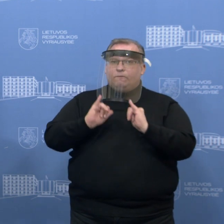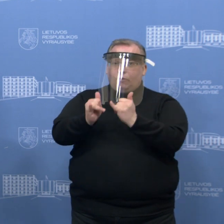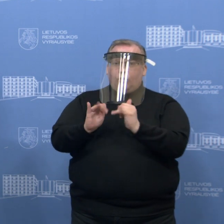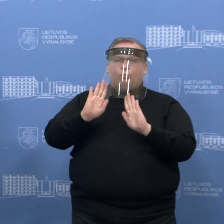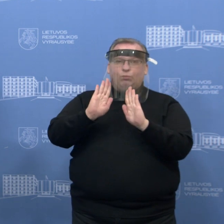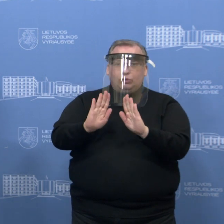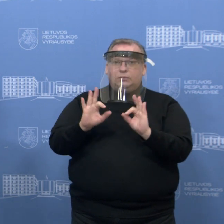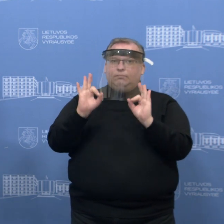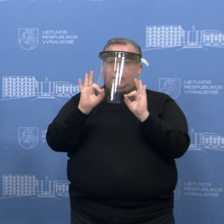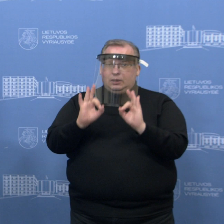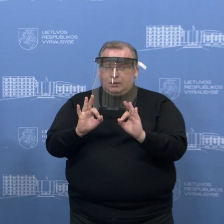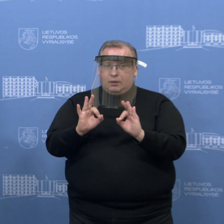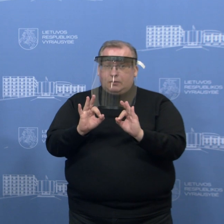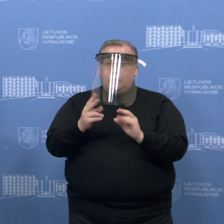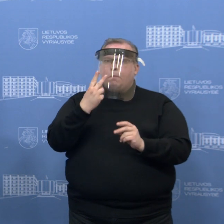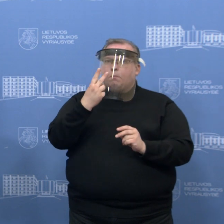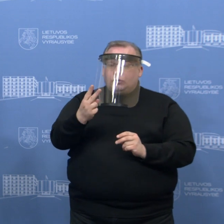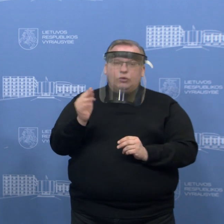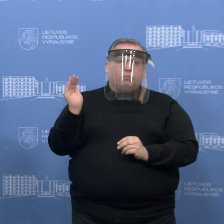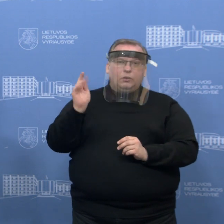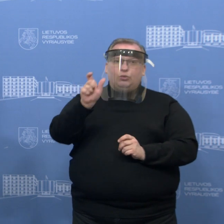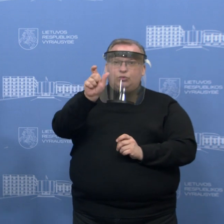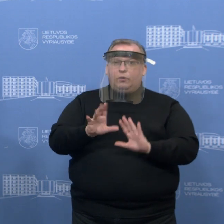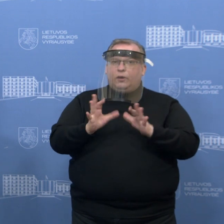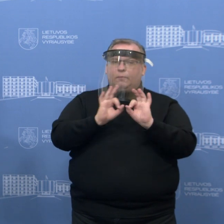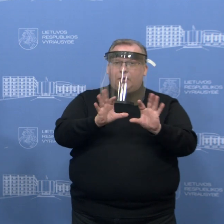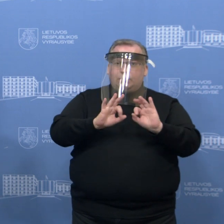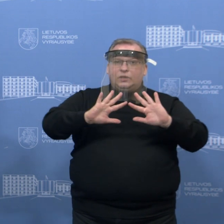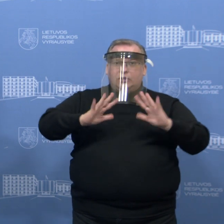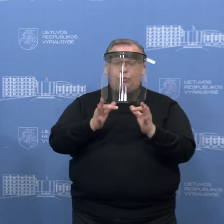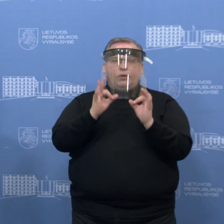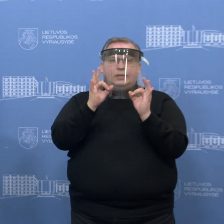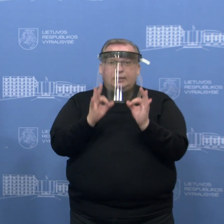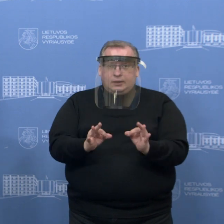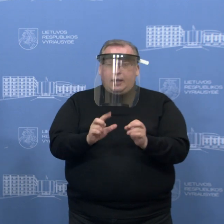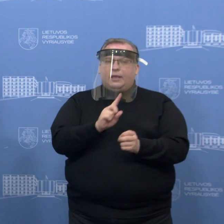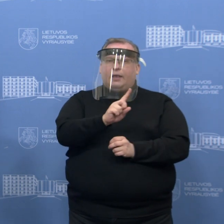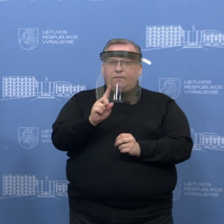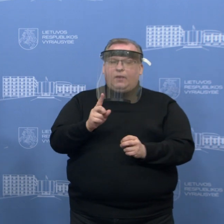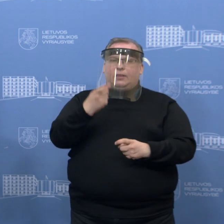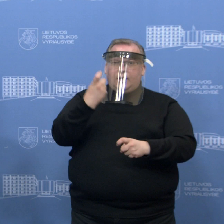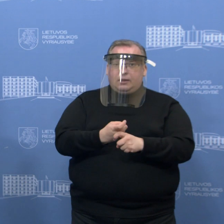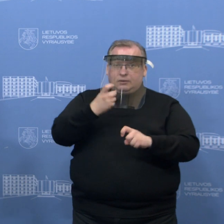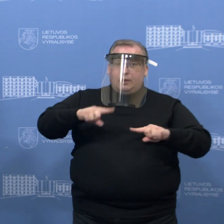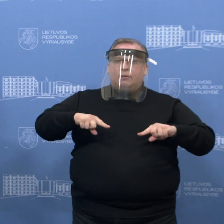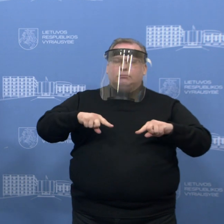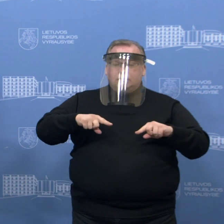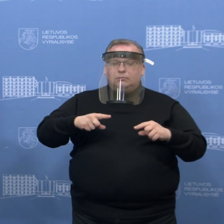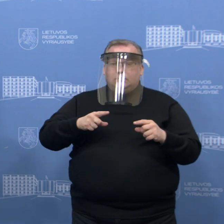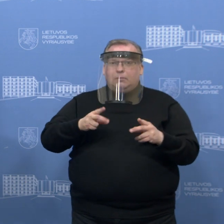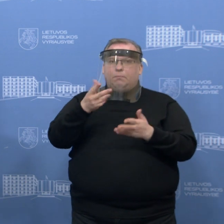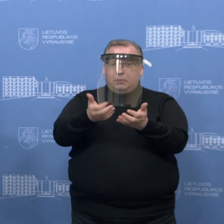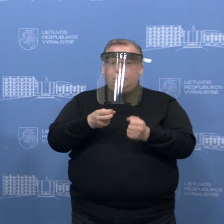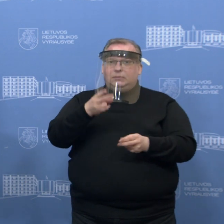tikrai siklausys į situacijas. Ir, na, kiekvienu atveju tikrai priminės kiekvienus sprendimus, jeigu kils kažkokiu neiškumų,